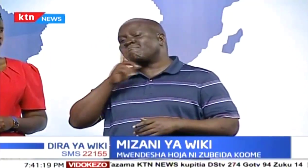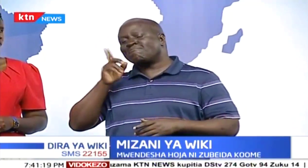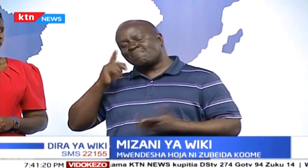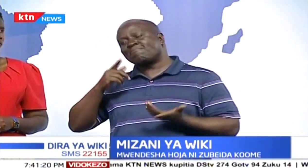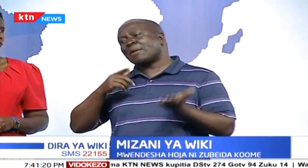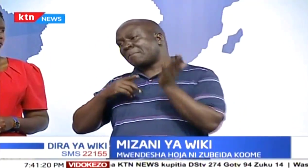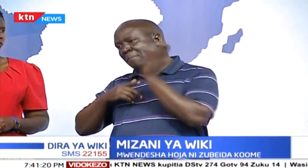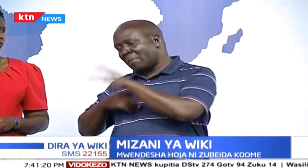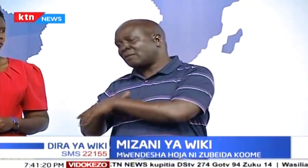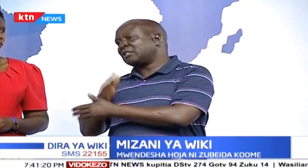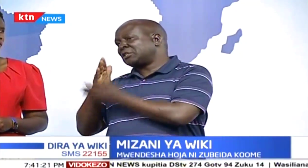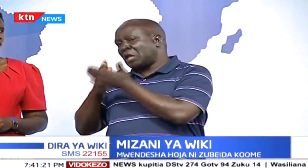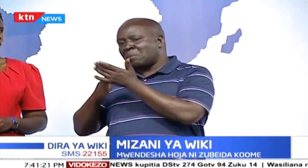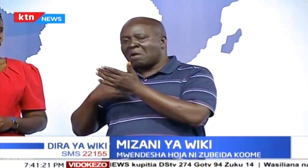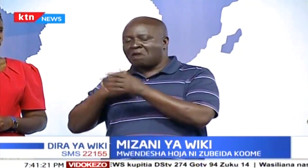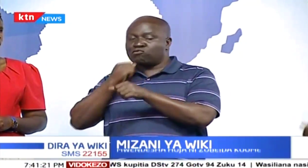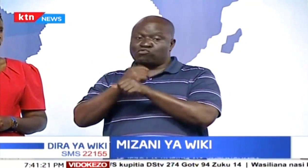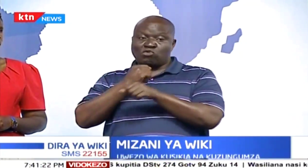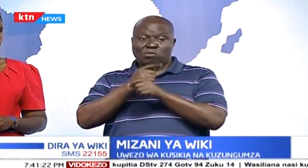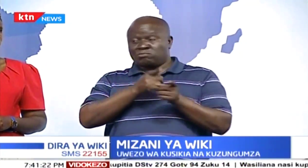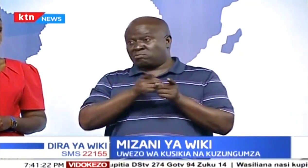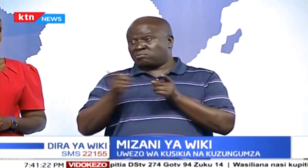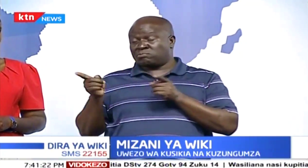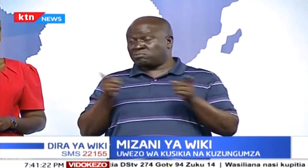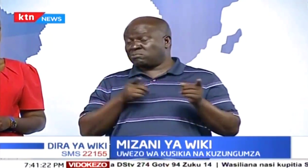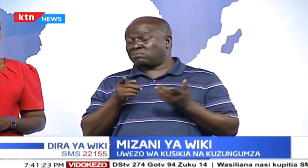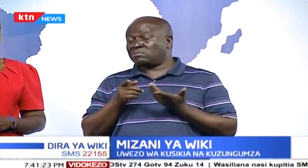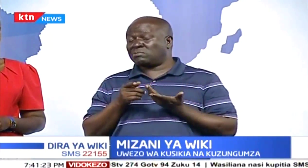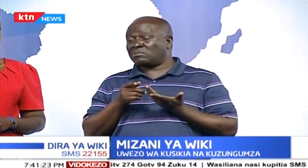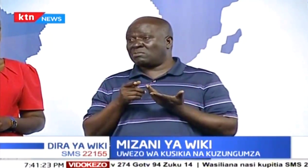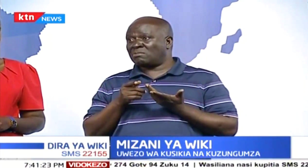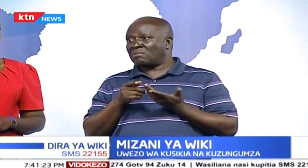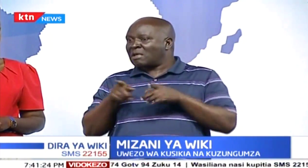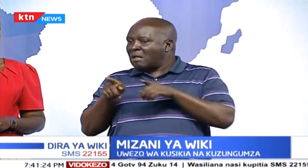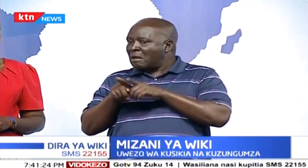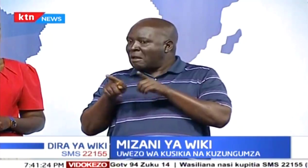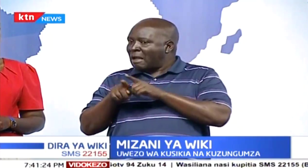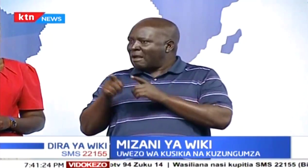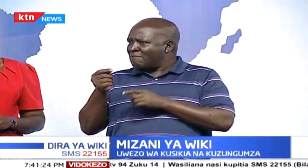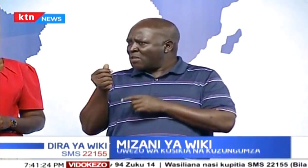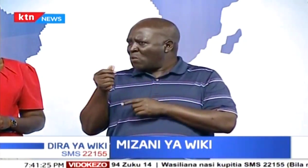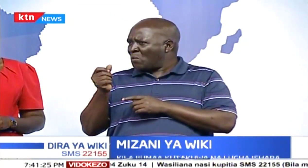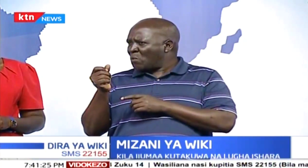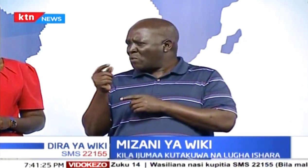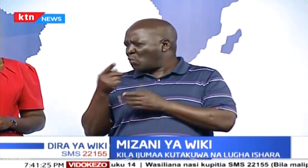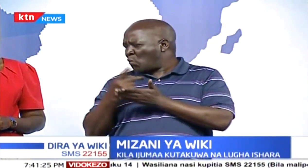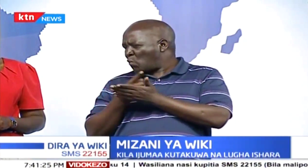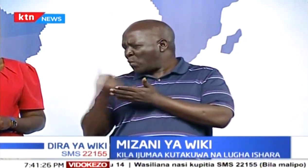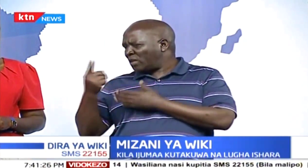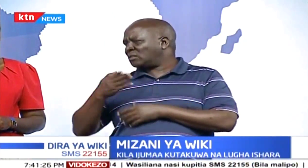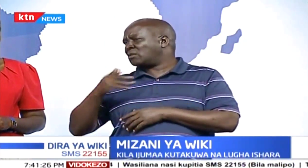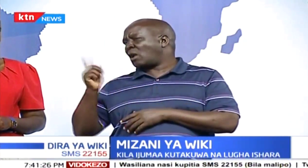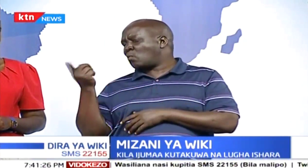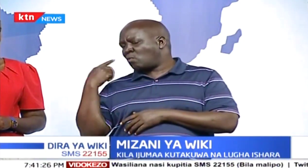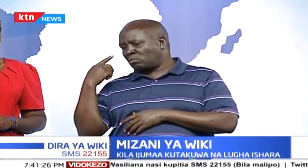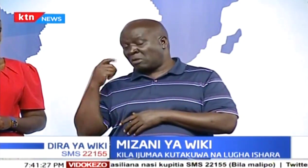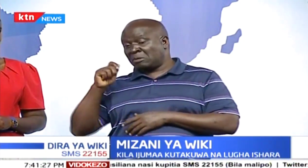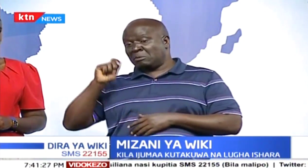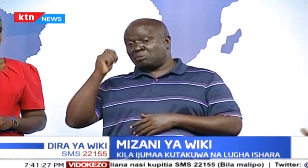kwa mashule, tunaenda kwa vio viku. Tunaongea nao, tunawamasisha. Na tunaondoa